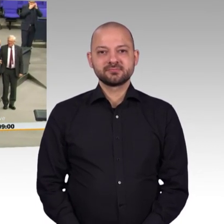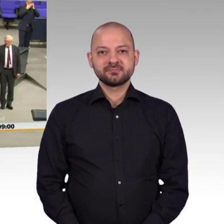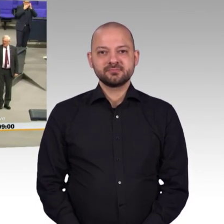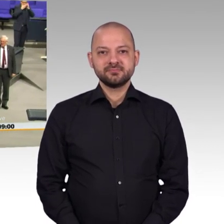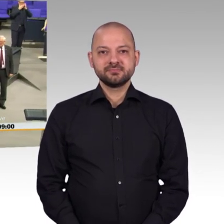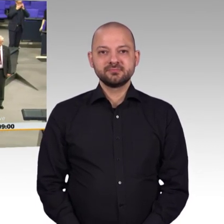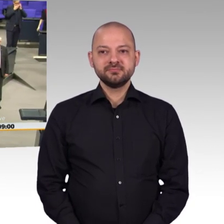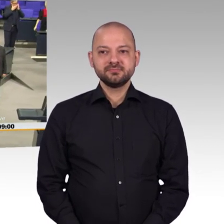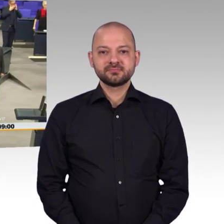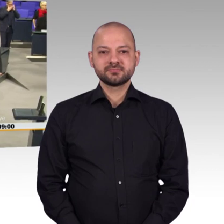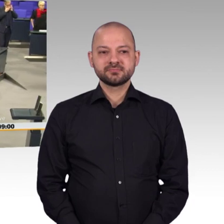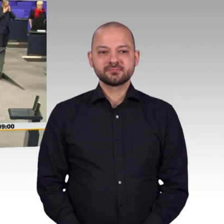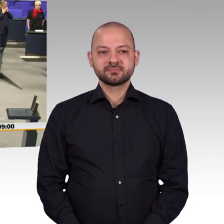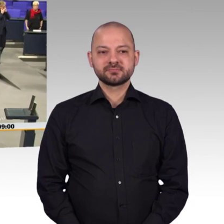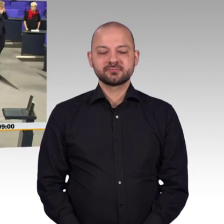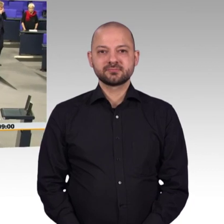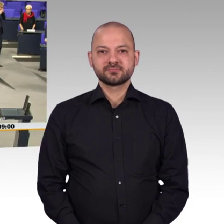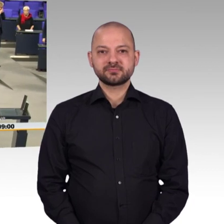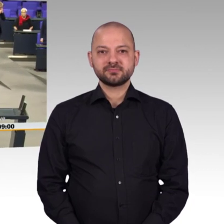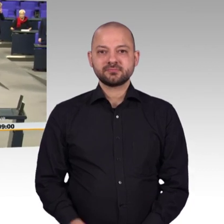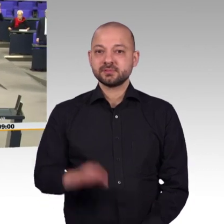Guten Morgen, liebe Kolleginnen und Kollegen. Bitte nehmen Sie Platz.